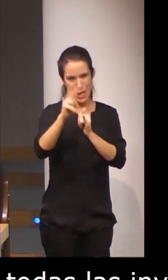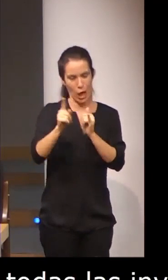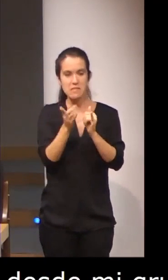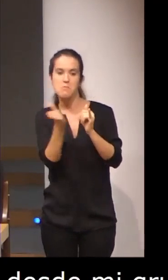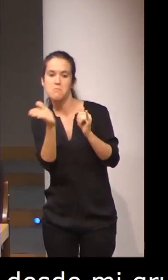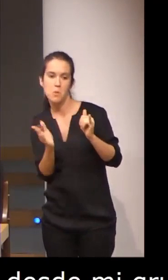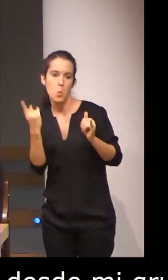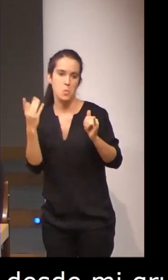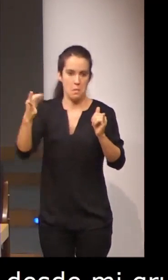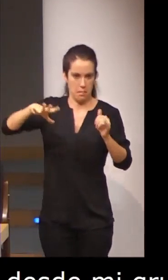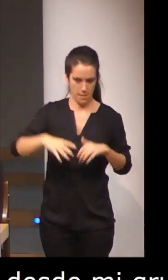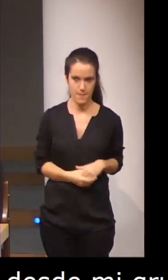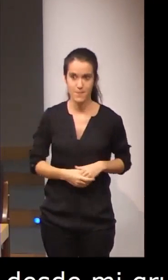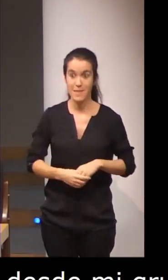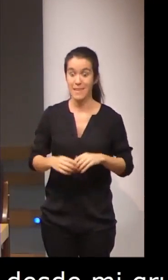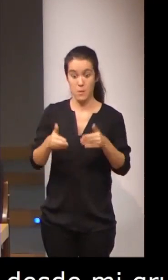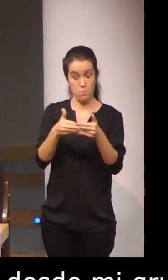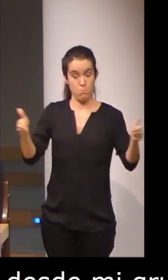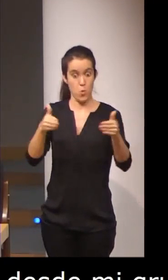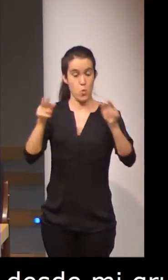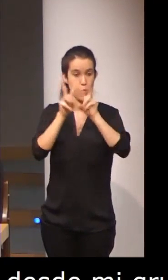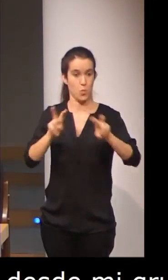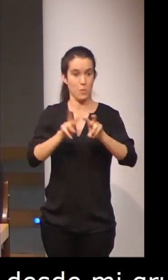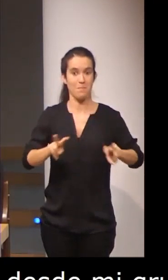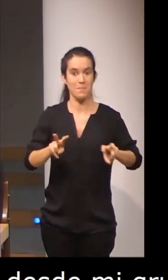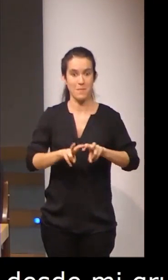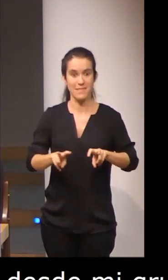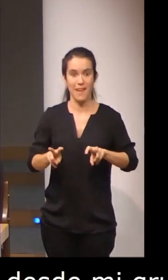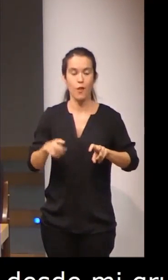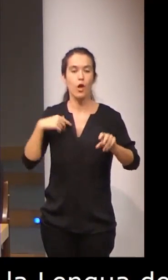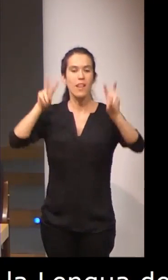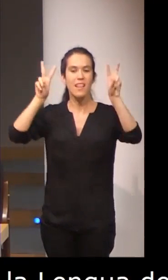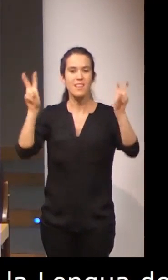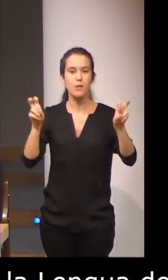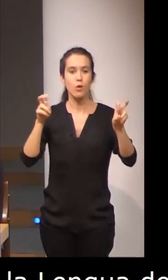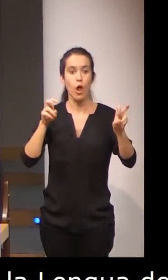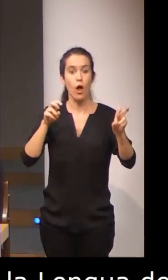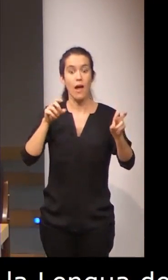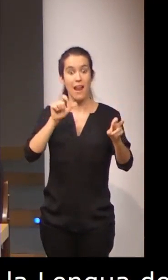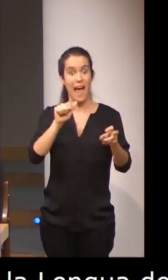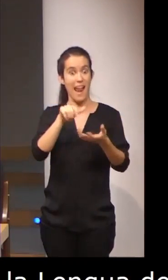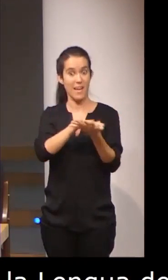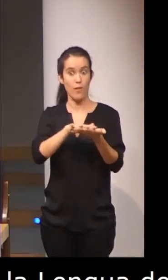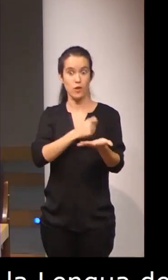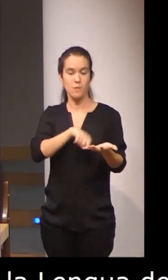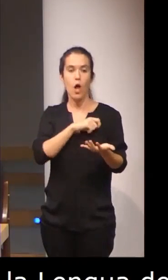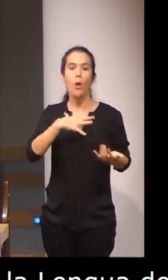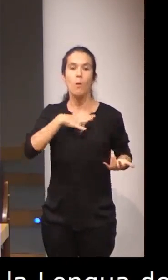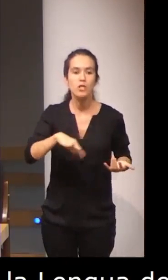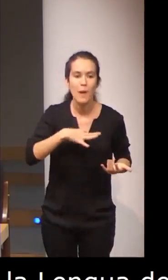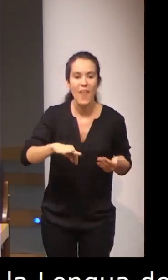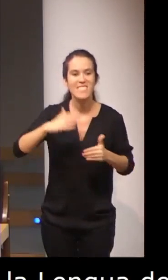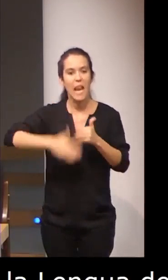primera que pusimos en marcha fue la que llevaba por título La lengua de signos española, posibilidades y límites.